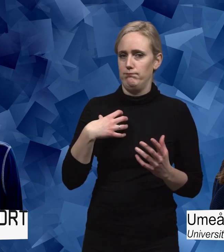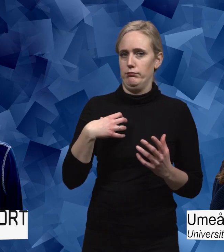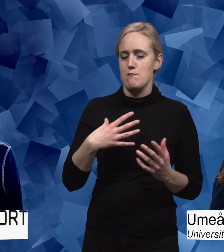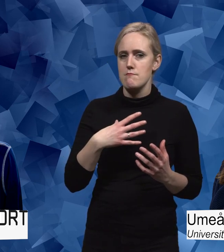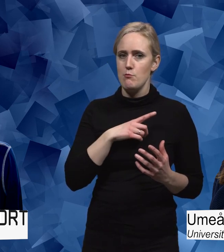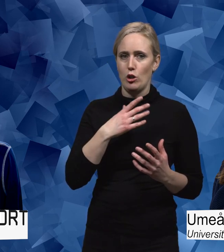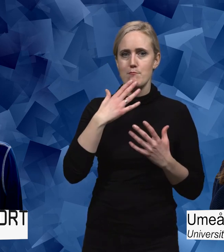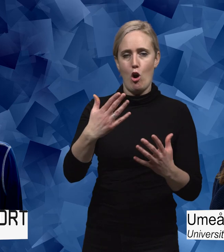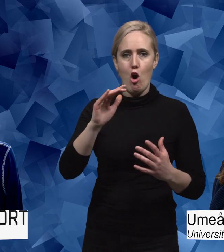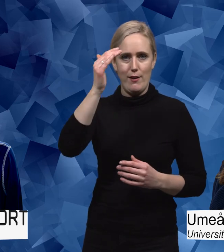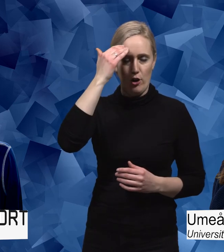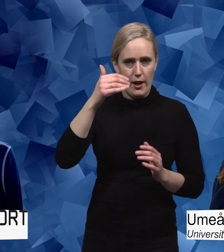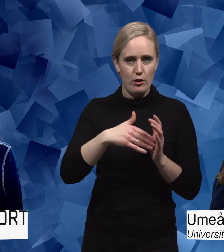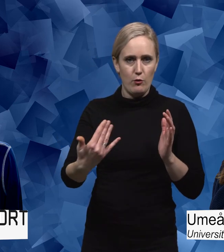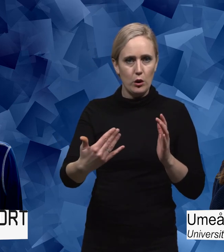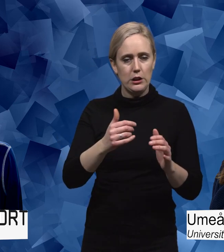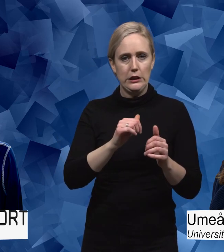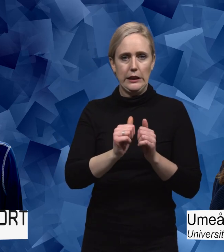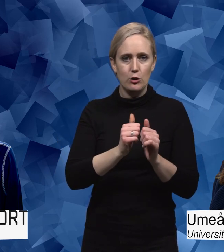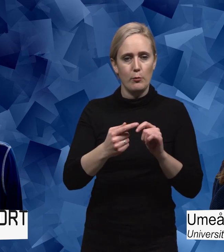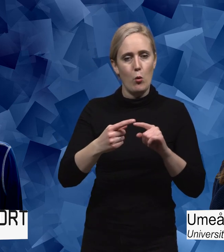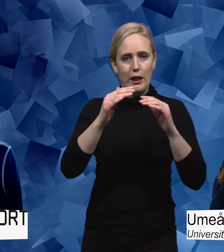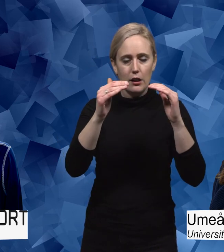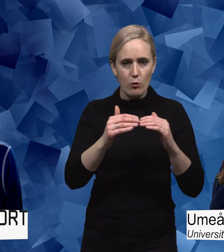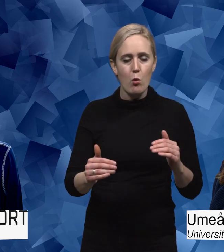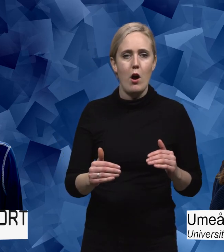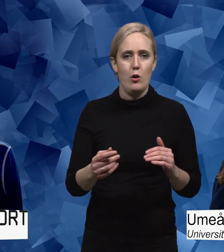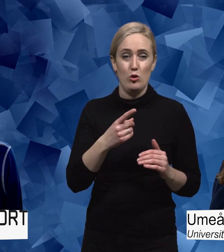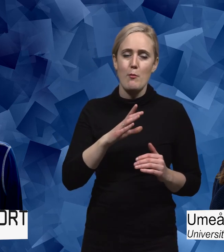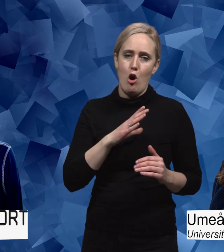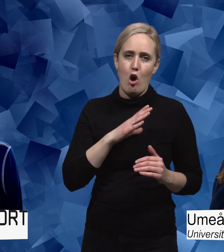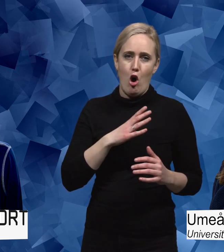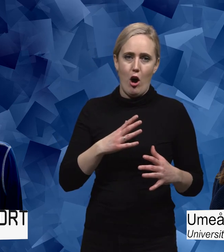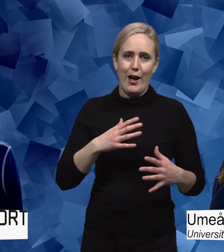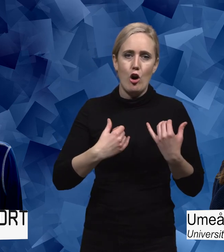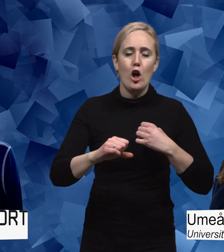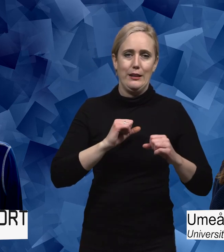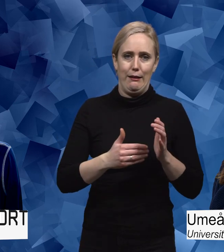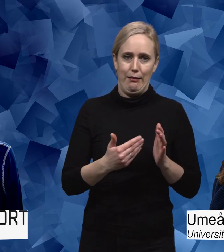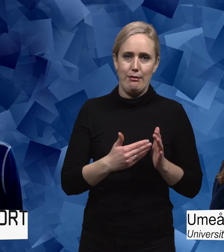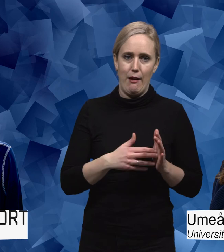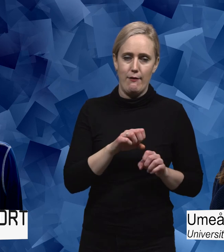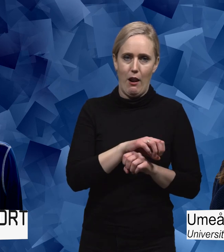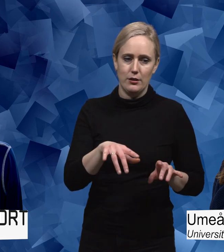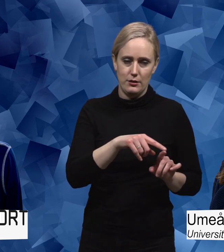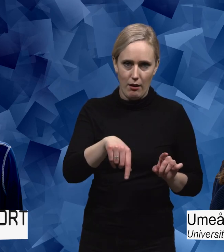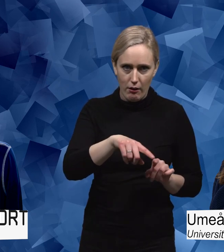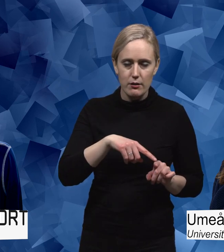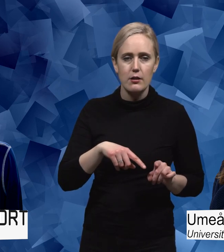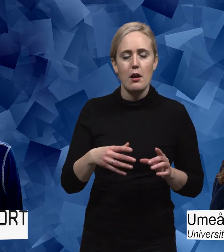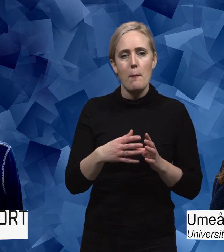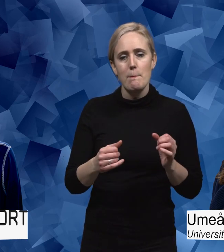erfarenheter av att syssla med idrott på olika nivåer och de hade främst rörelser in där. Men där nästan alla kopplade till